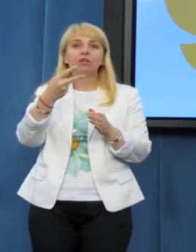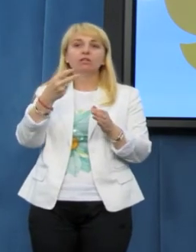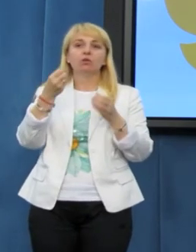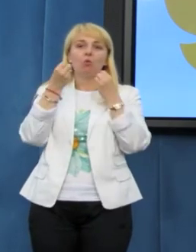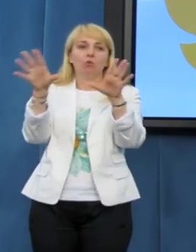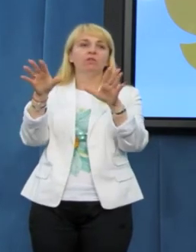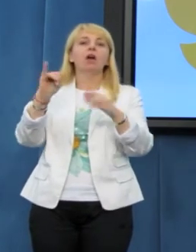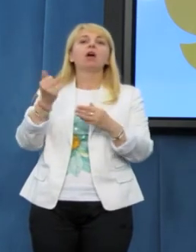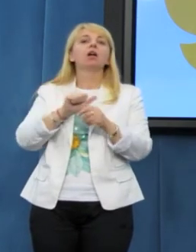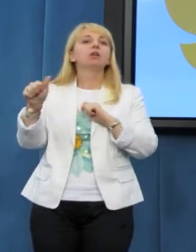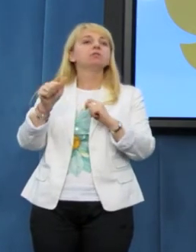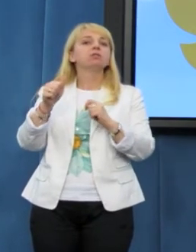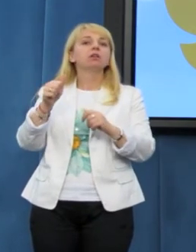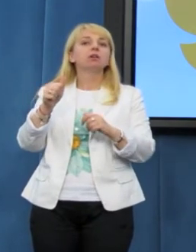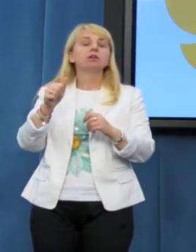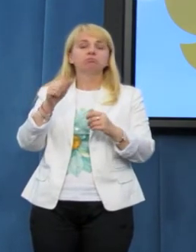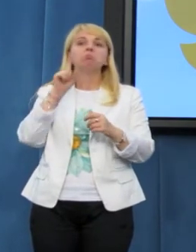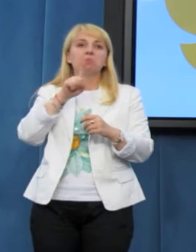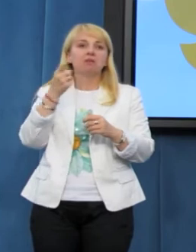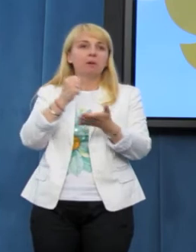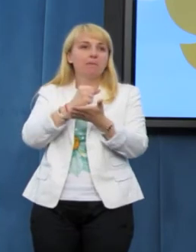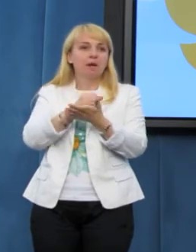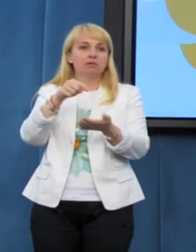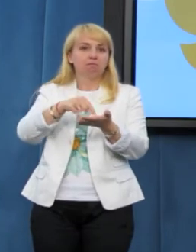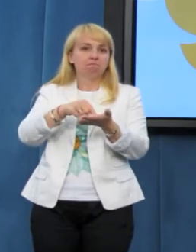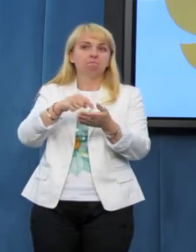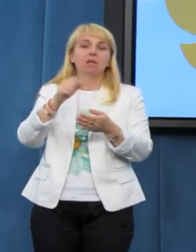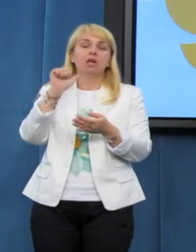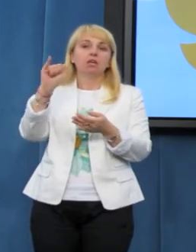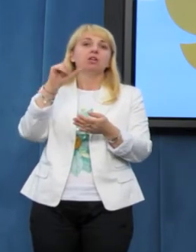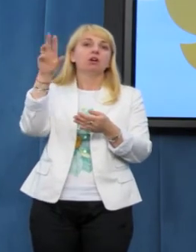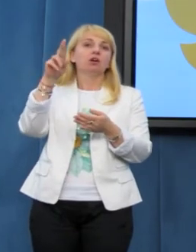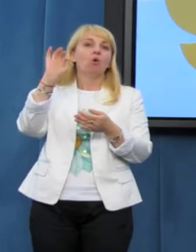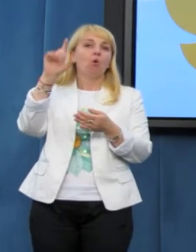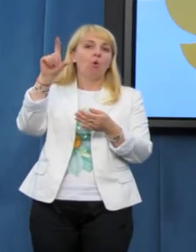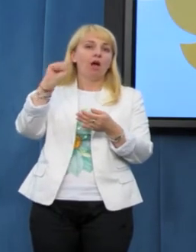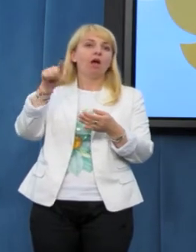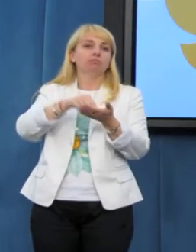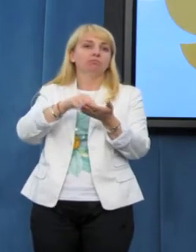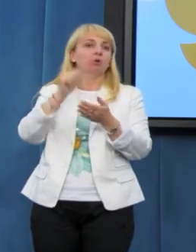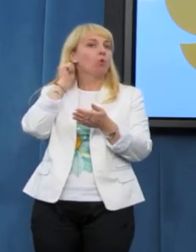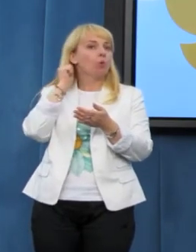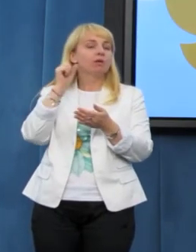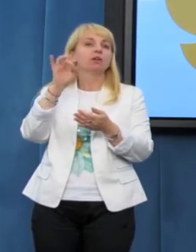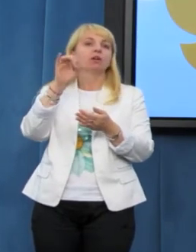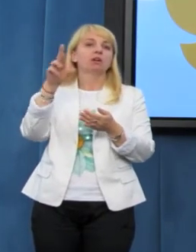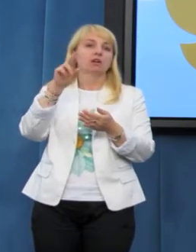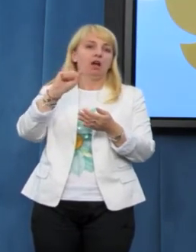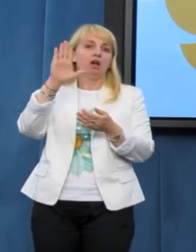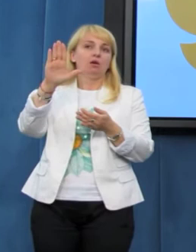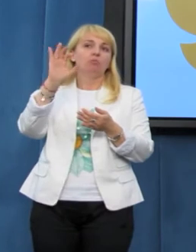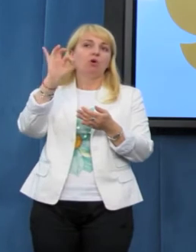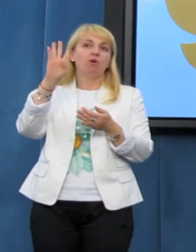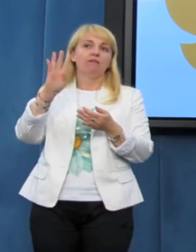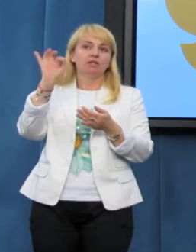jaka jest rola tej Pani i z czego wynikała tak ogromna rozbieżność. Przypomnę, sondaż TNS Polska daje nam